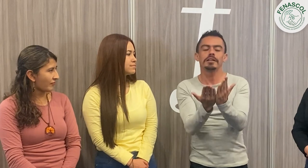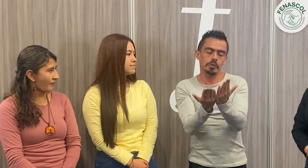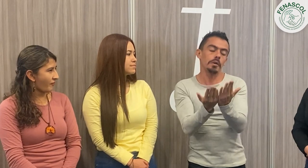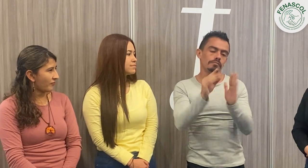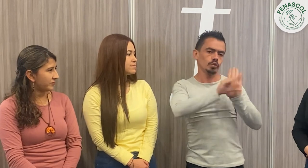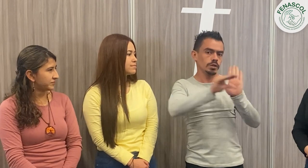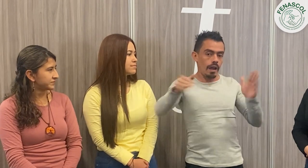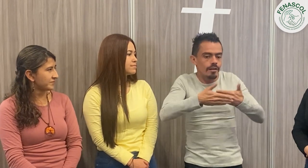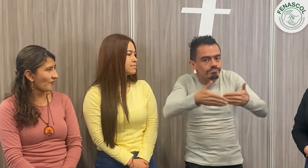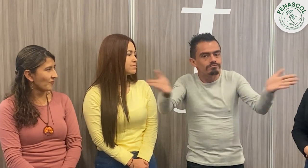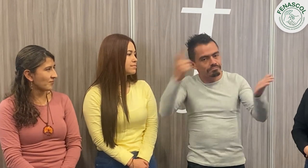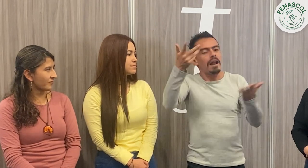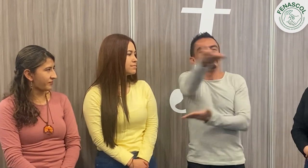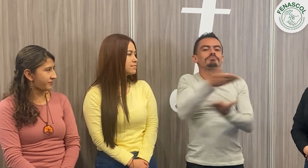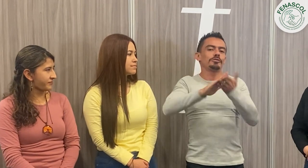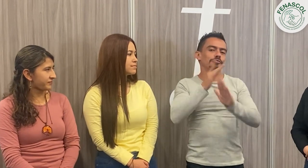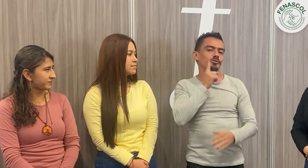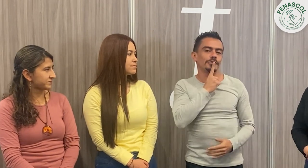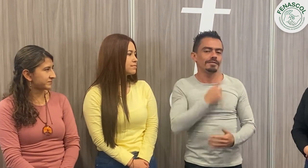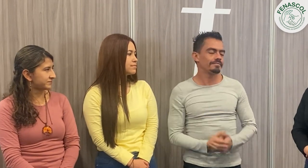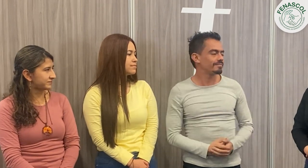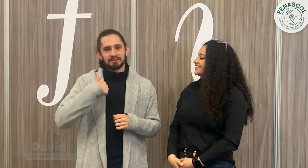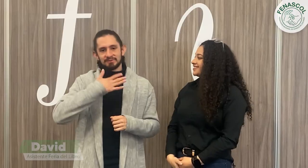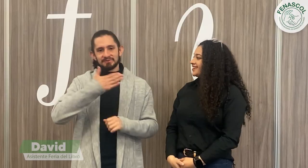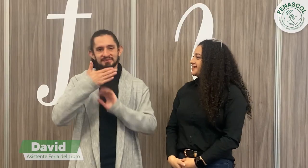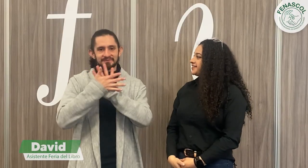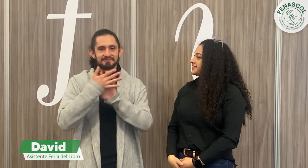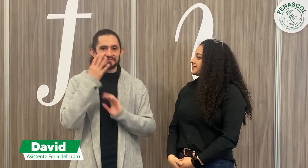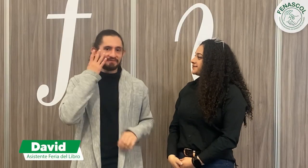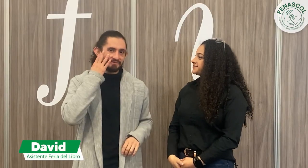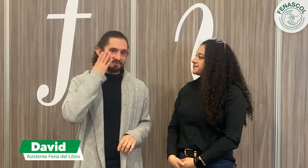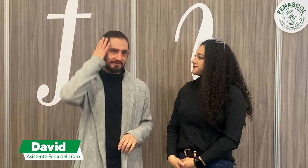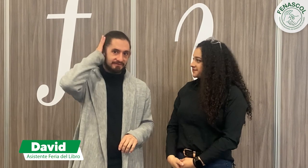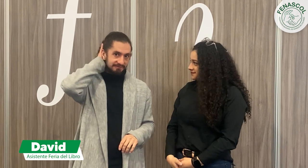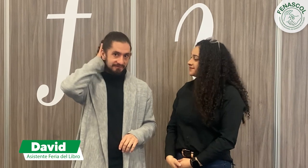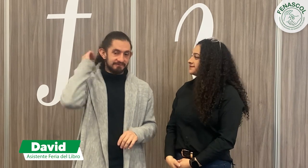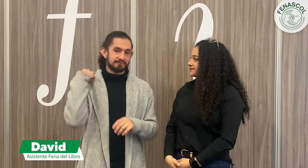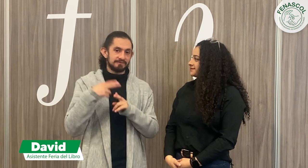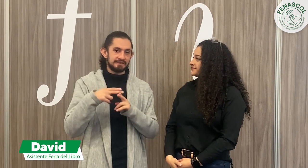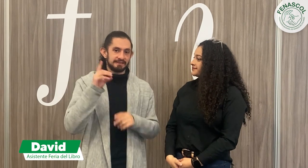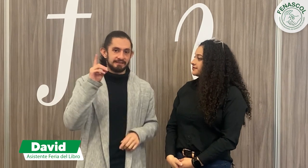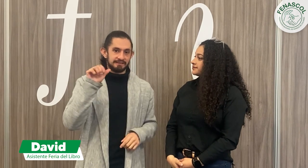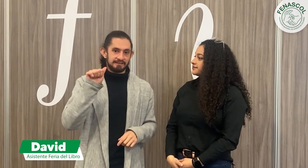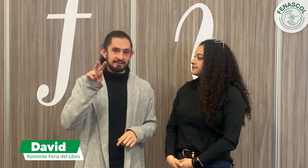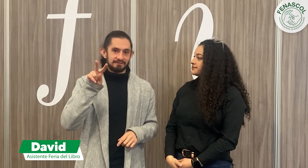no se podía hacer. Pero ahorita la Luis Ángel abre las puertas para que tengan acceso a la literatura. Mucho gusto, yo soy David